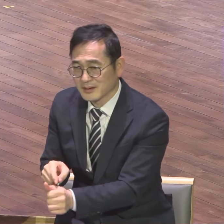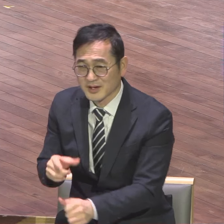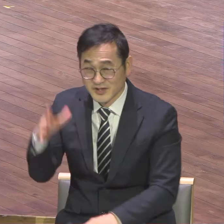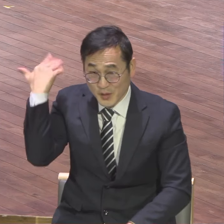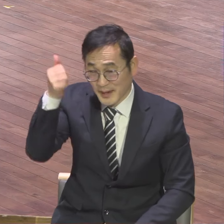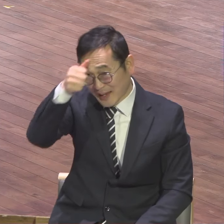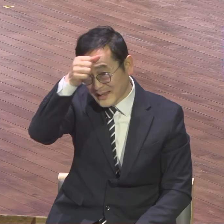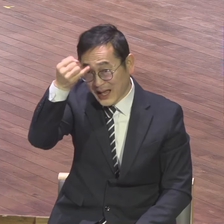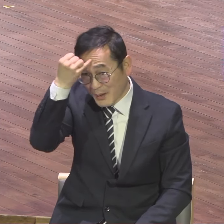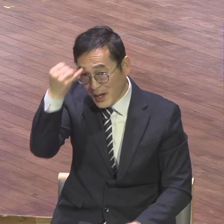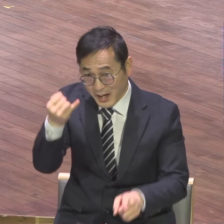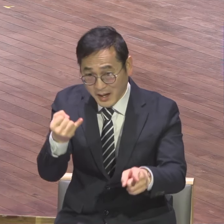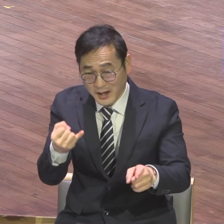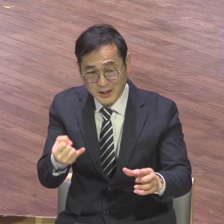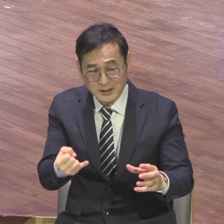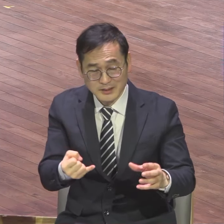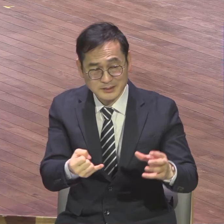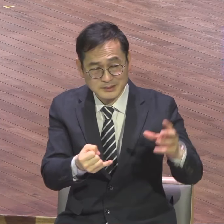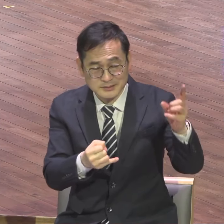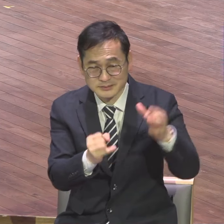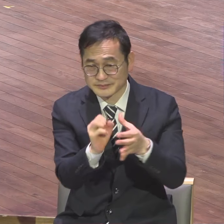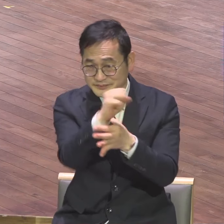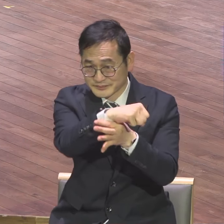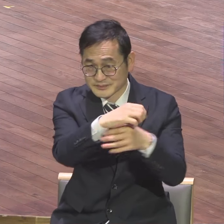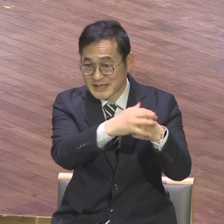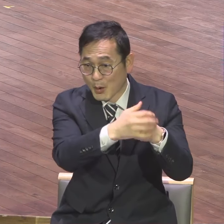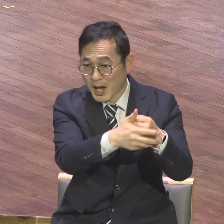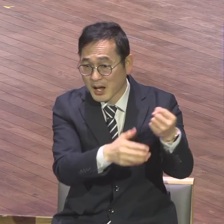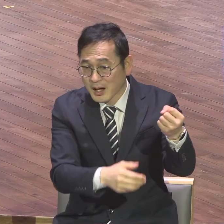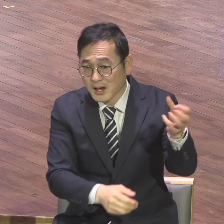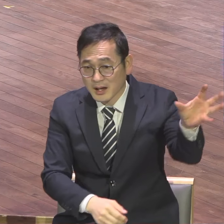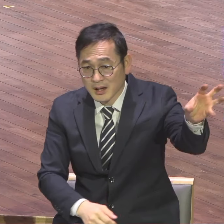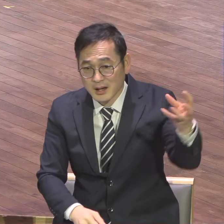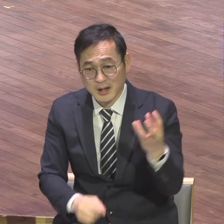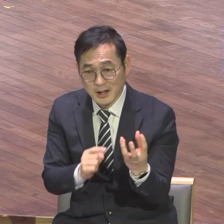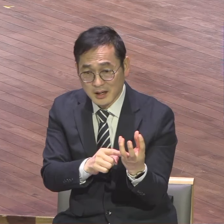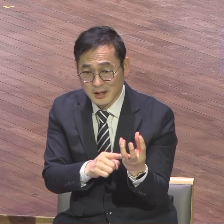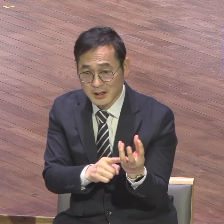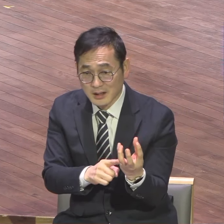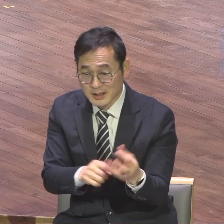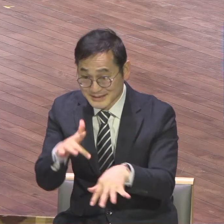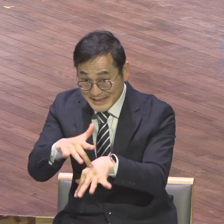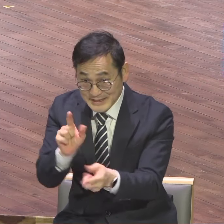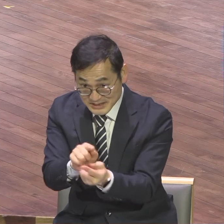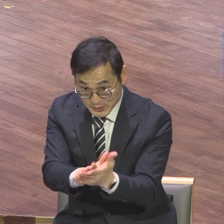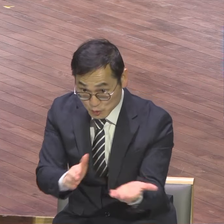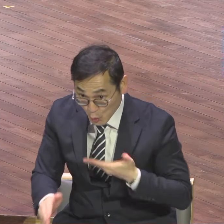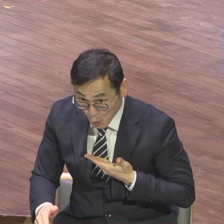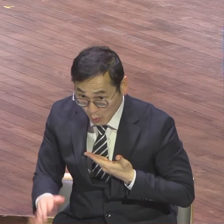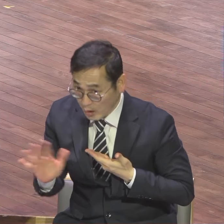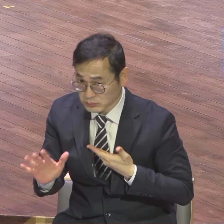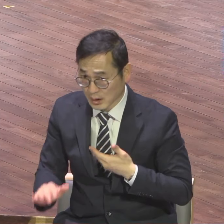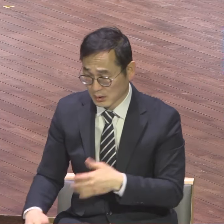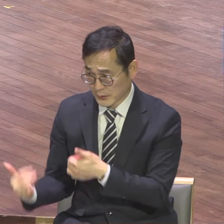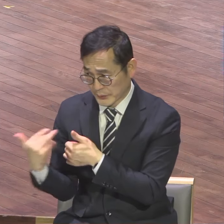따가 입에 넣어줬습니까? 직접 따먹었다고 하와가. 아시겠어요? 그런 사람을 이용한다. 사람을